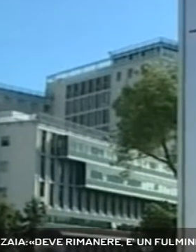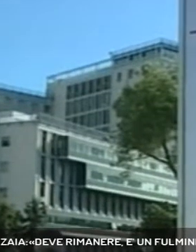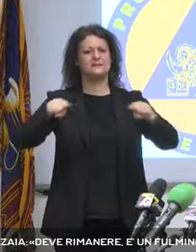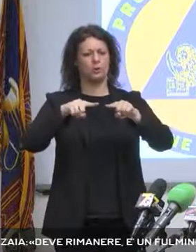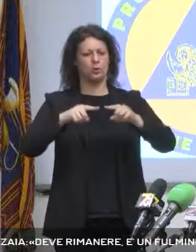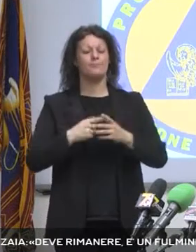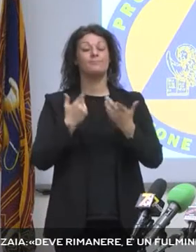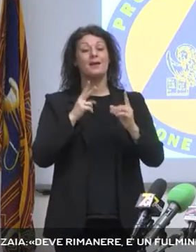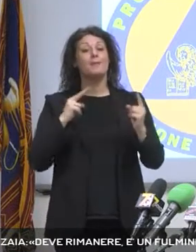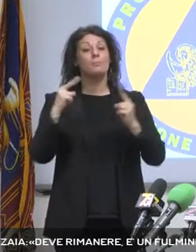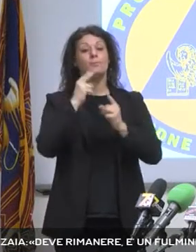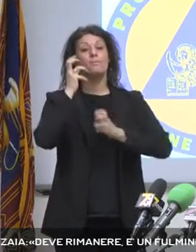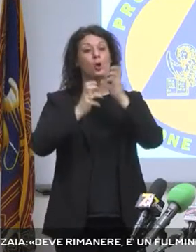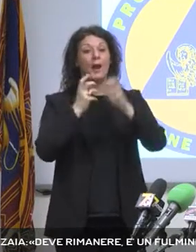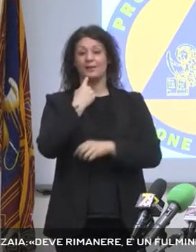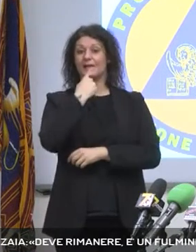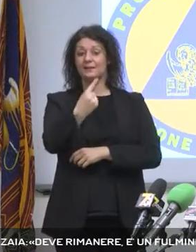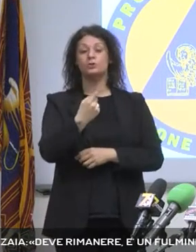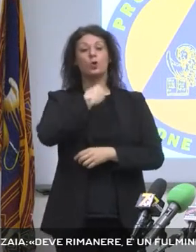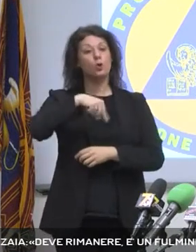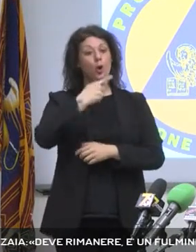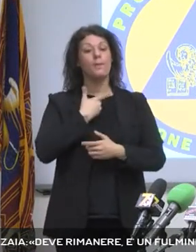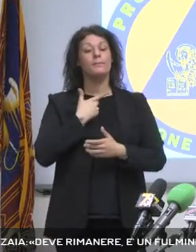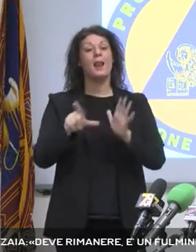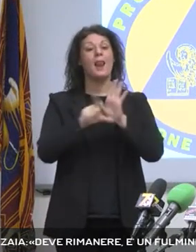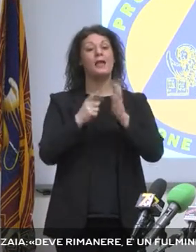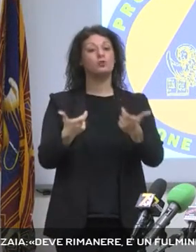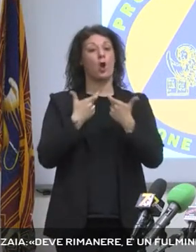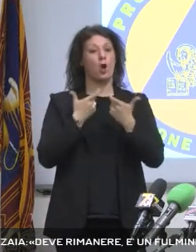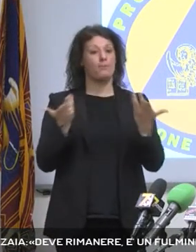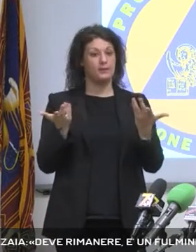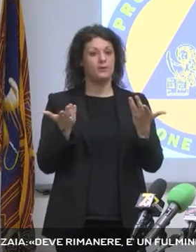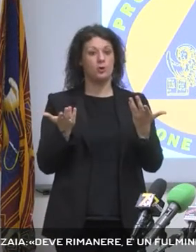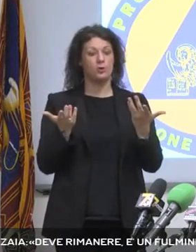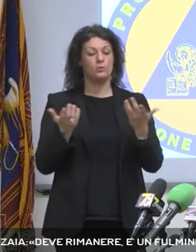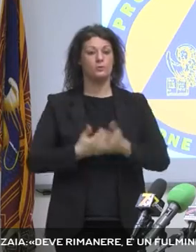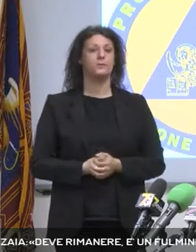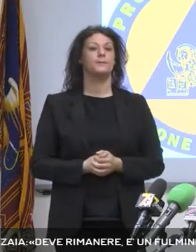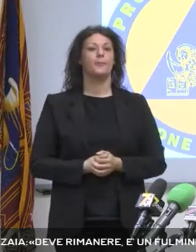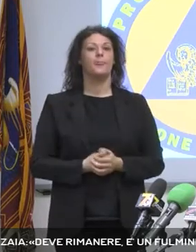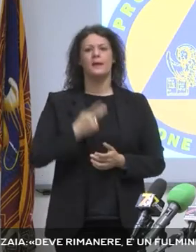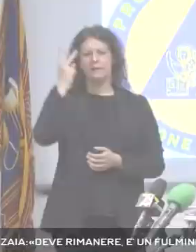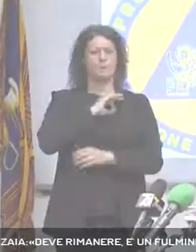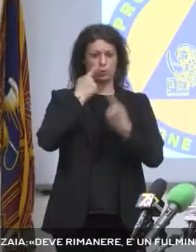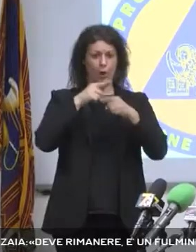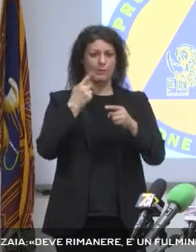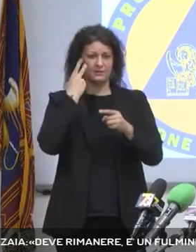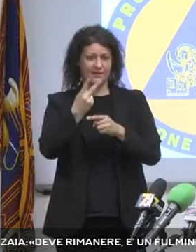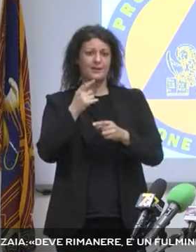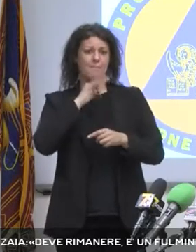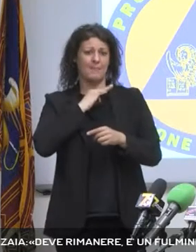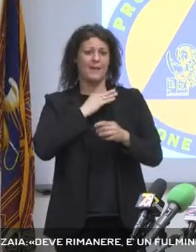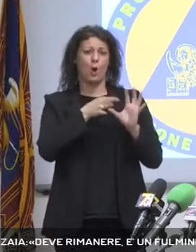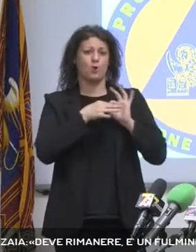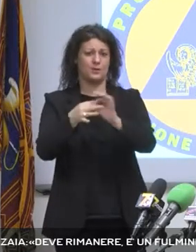premialità. Questo è obbligo di legge che abbiamo. Personalmente penso che non sarebbe dare premio proprio a nessuno. Avendo